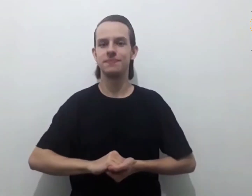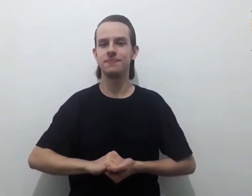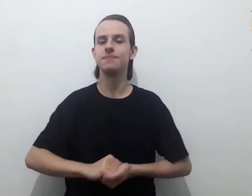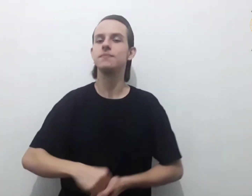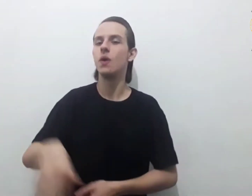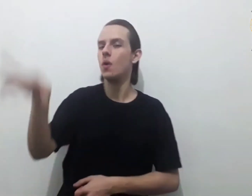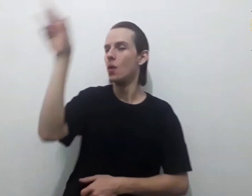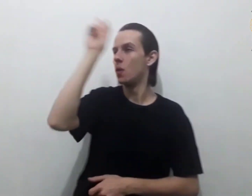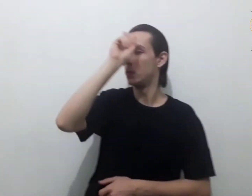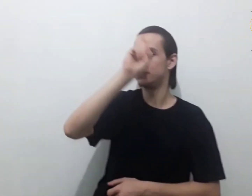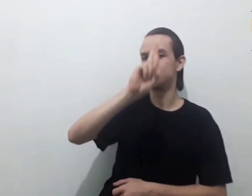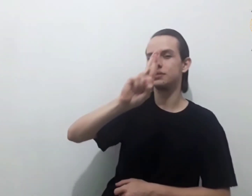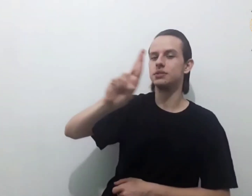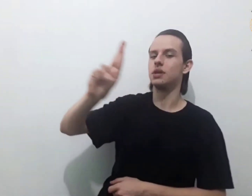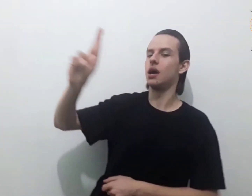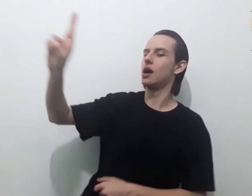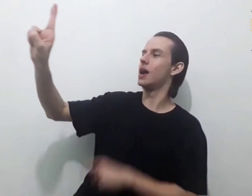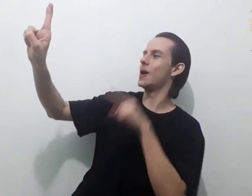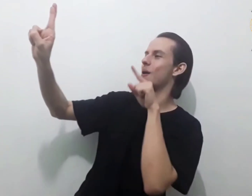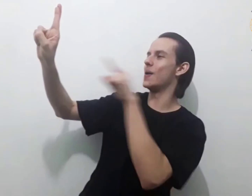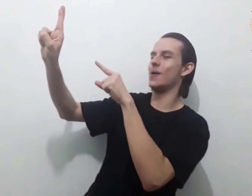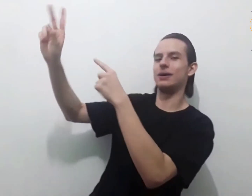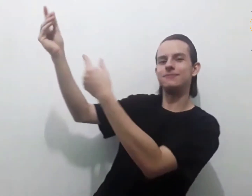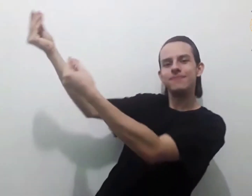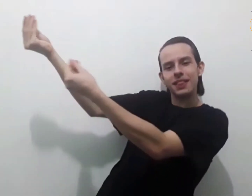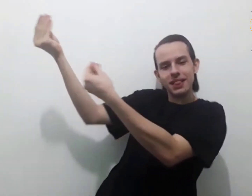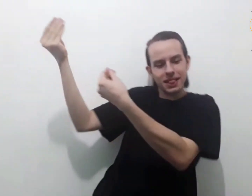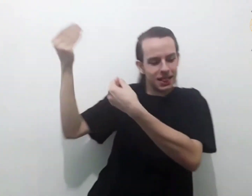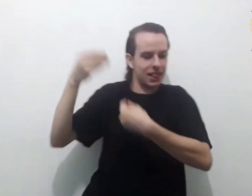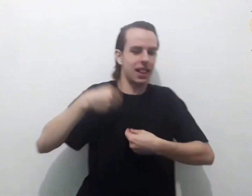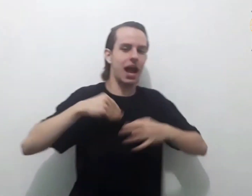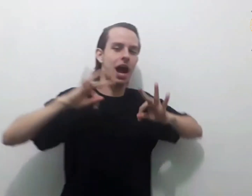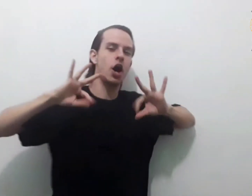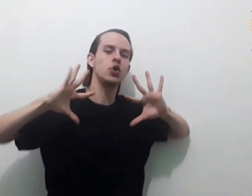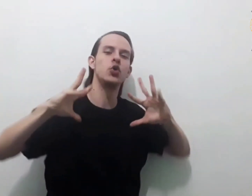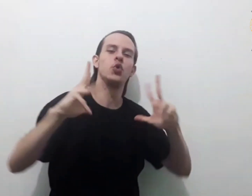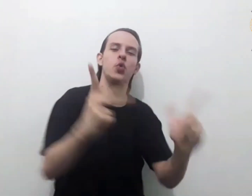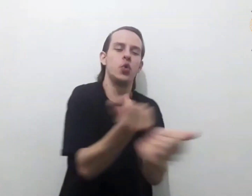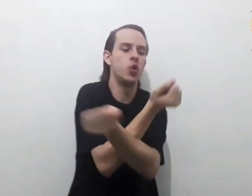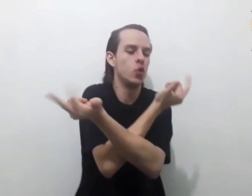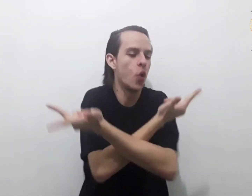O Senhor nos dará tudo o que é bom.